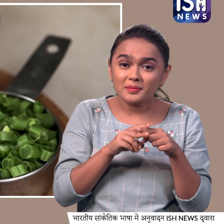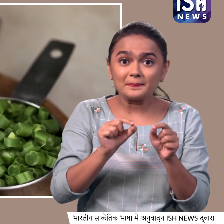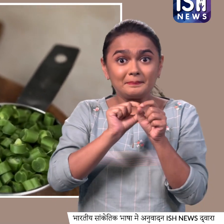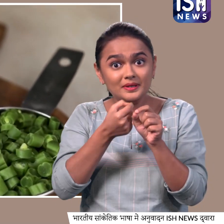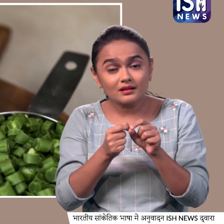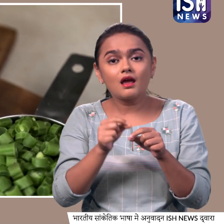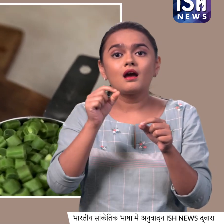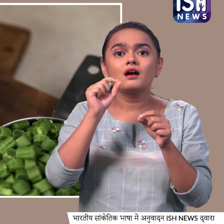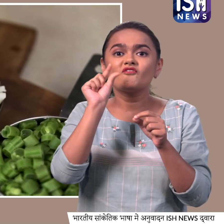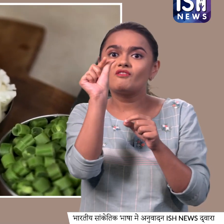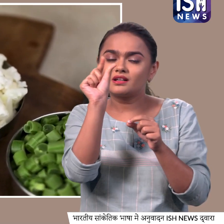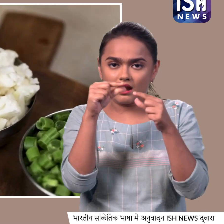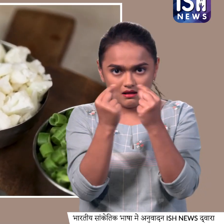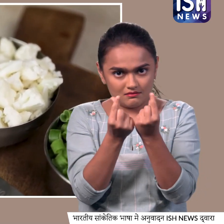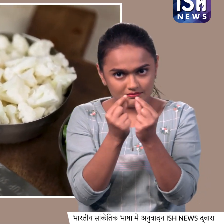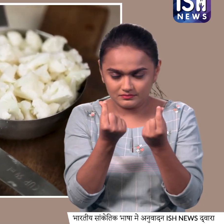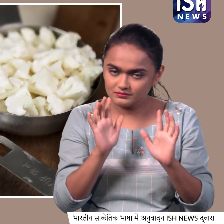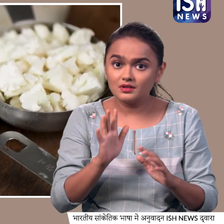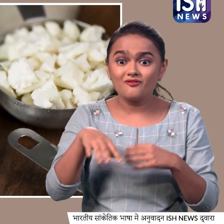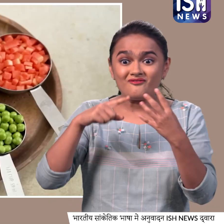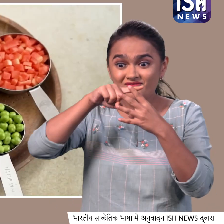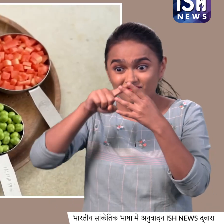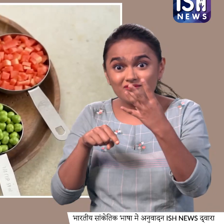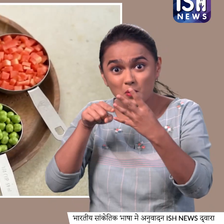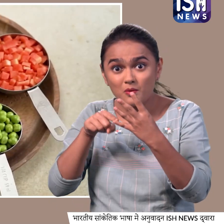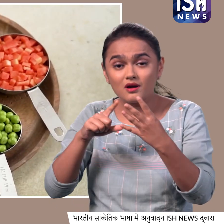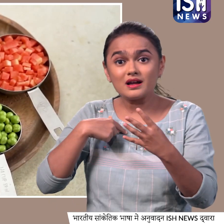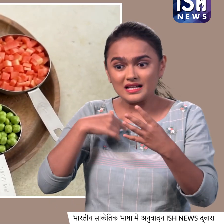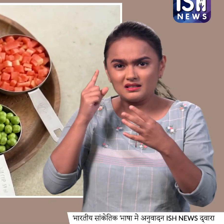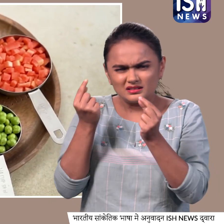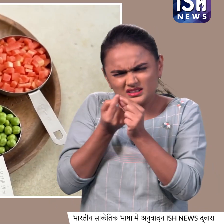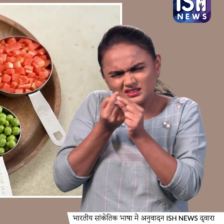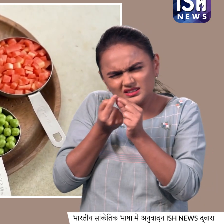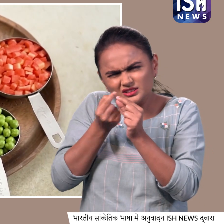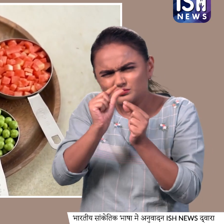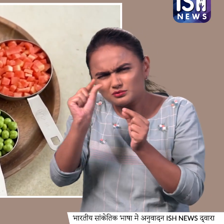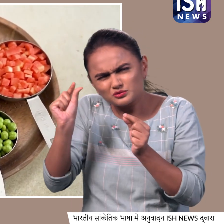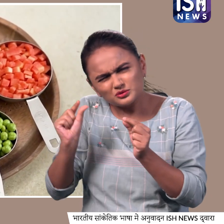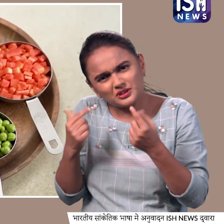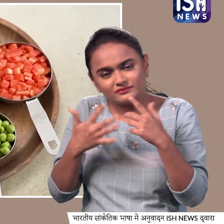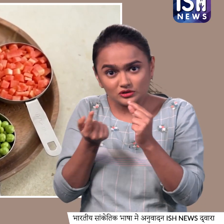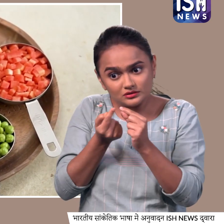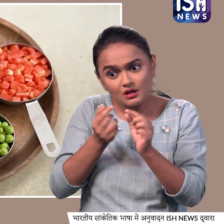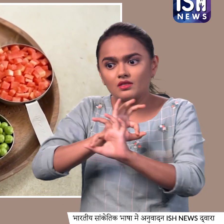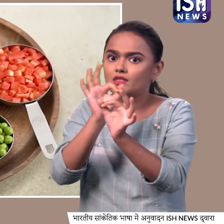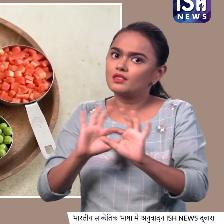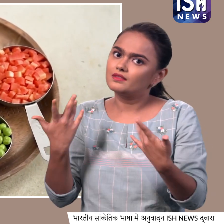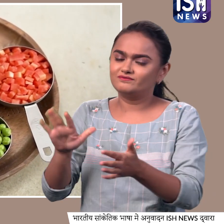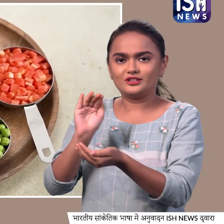और मटर, और इन में से चारो सबजियों को हम फाइनली चॉप करके यानि इतम छोटा-छोटा काटके रख लिया था,